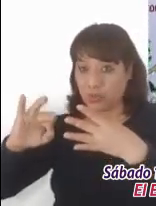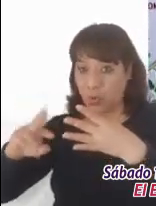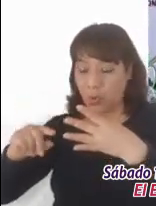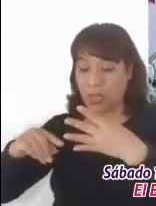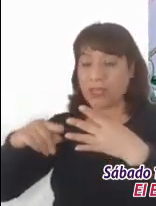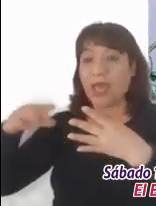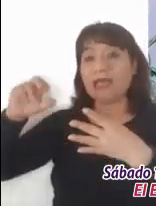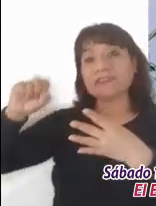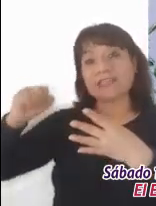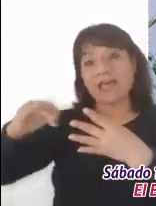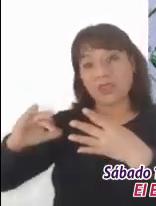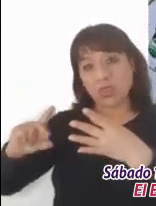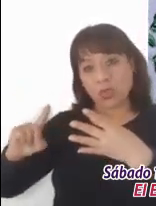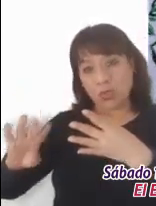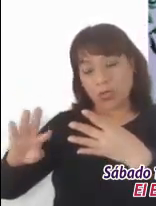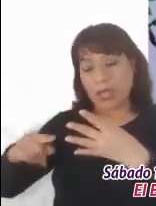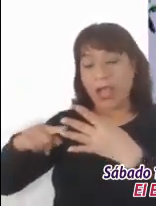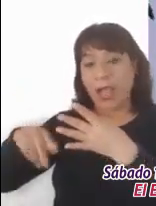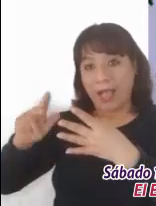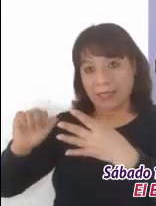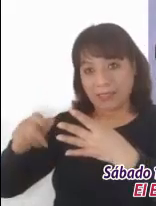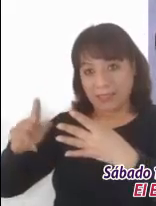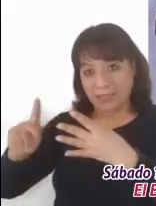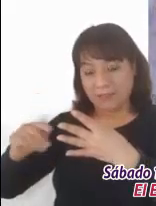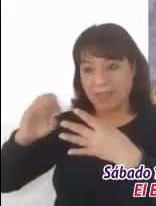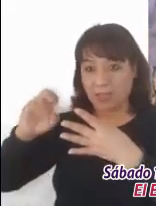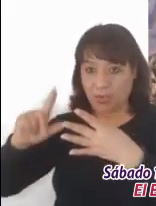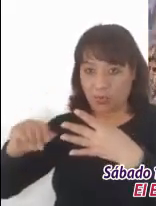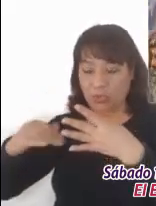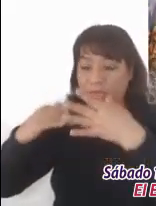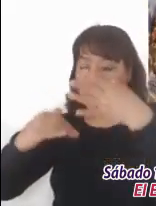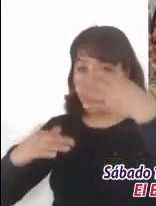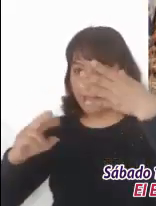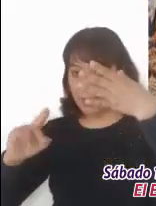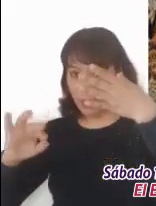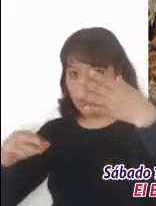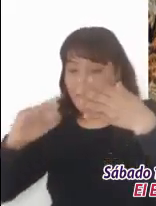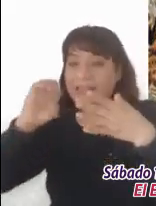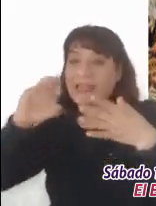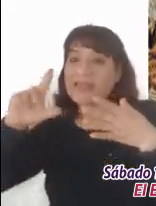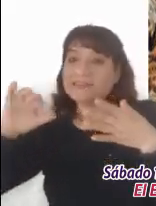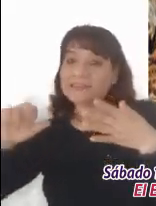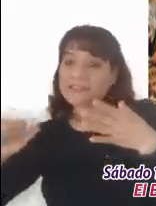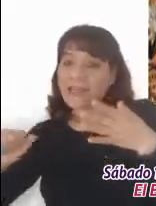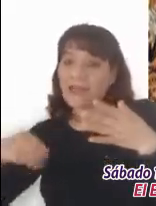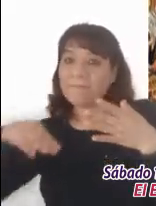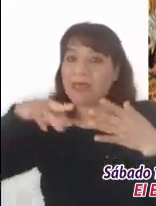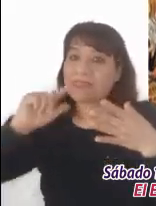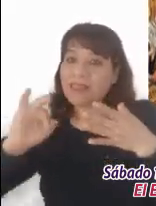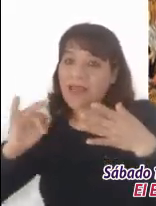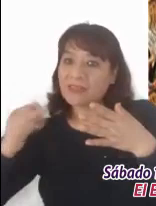Sadoc. Sadoc a Akim. Akim a Eliud. Eliud a Eleazar. Eleazar a Matán.